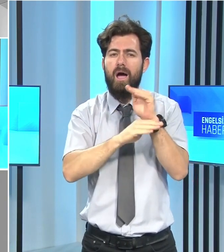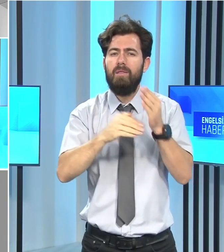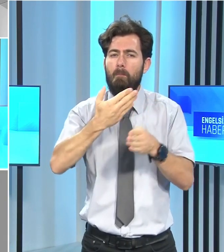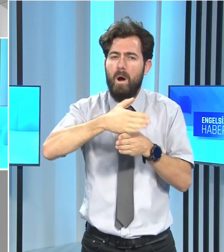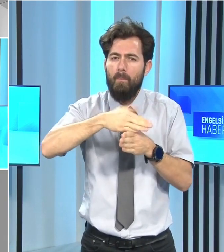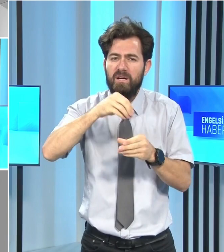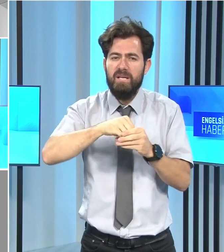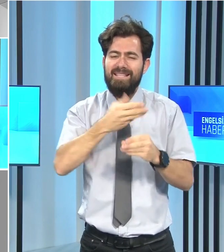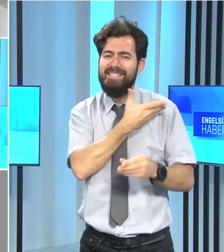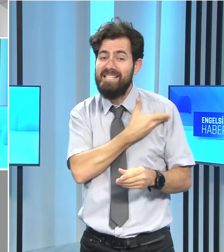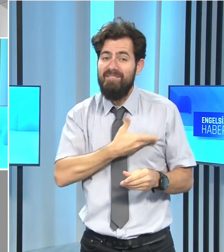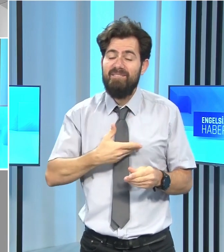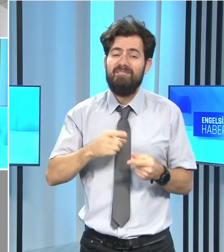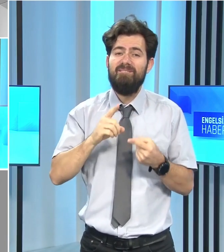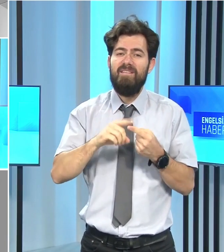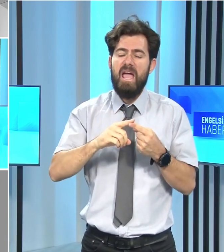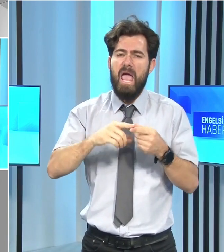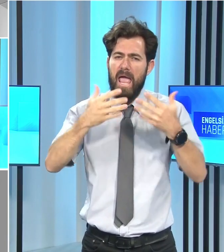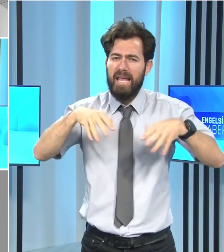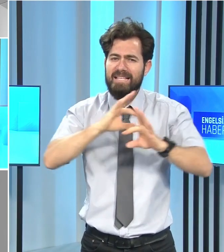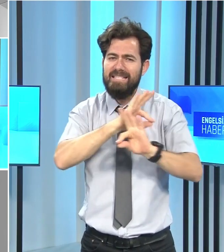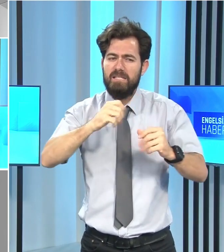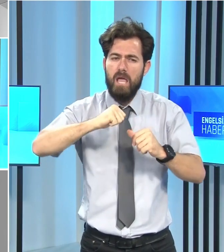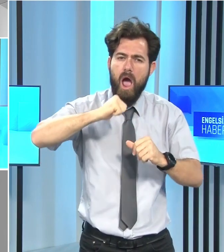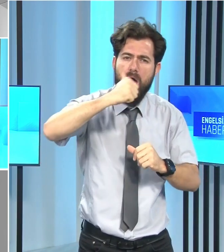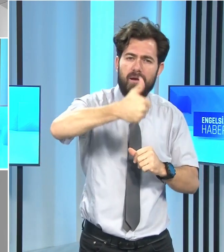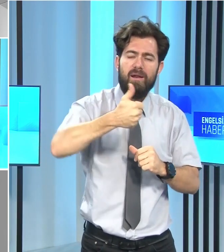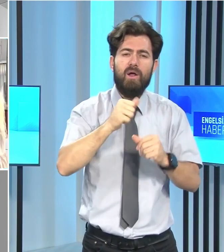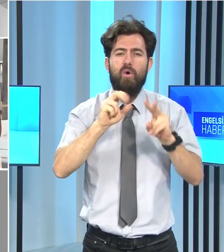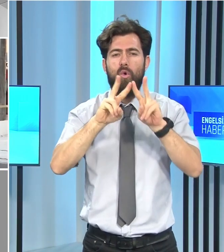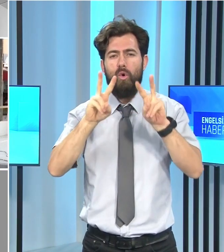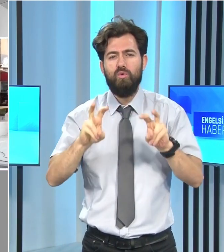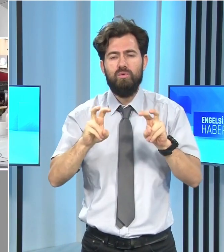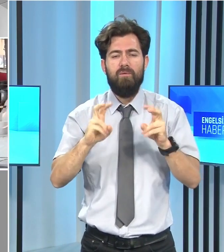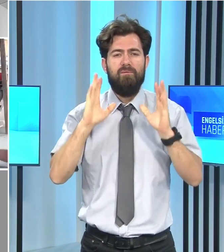sevgiyle engelsiz yarınlara konulu etkinlik düzenledi.